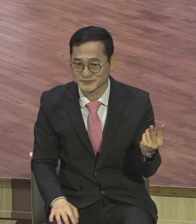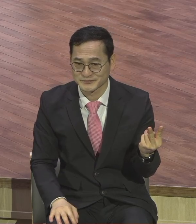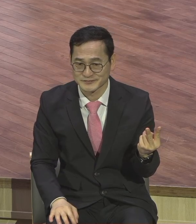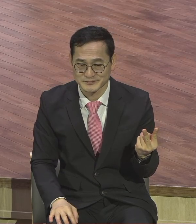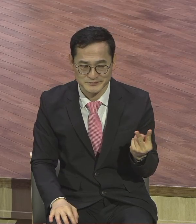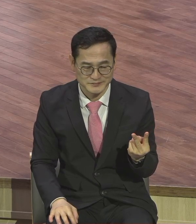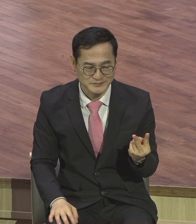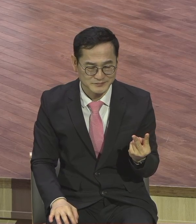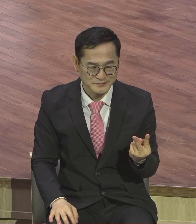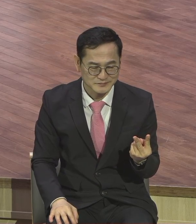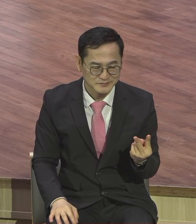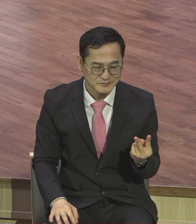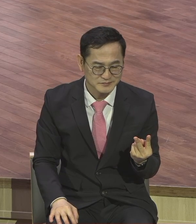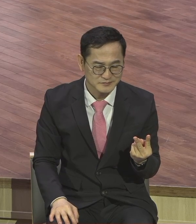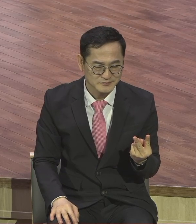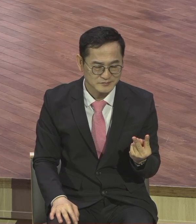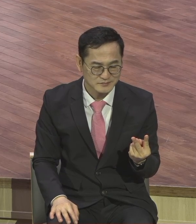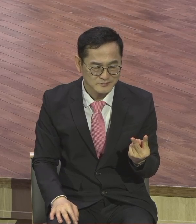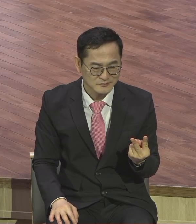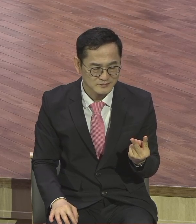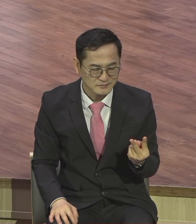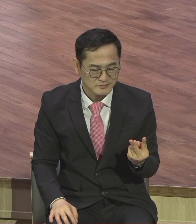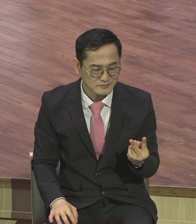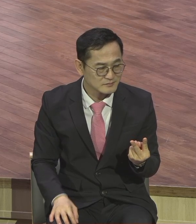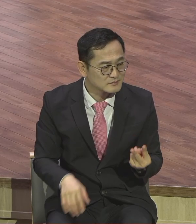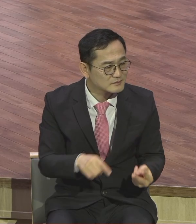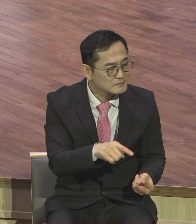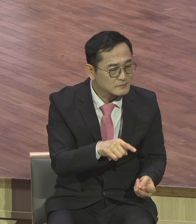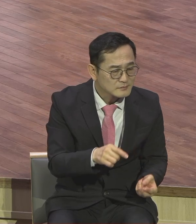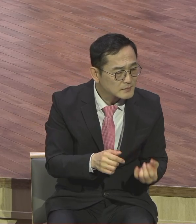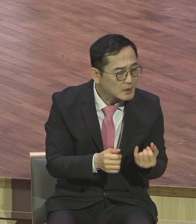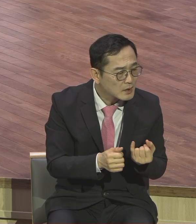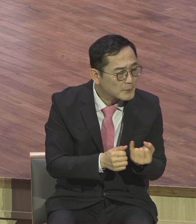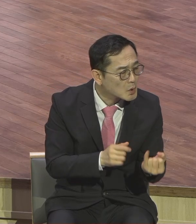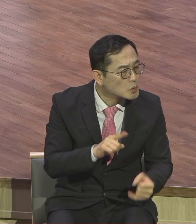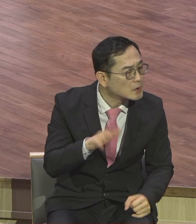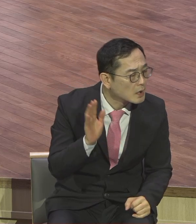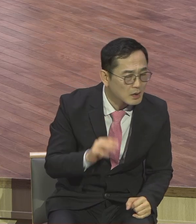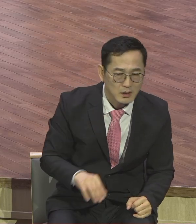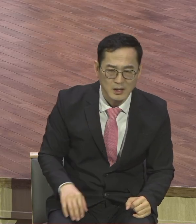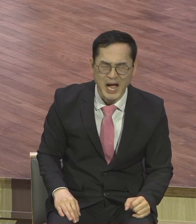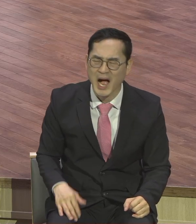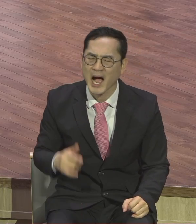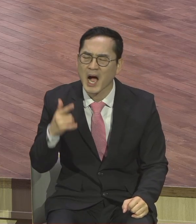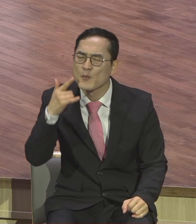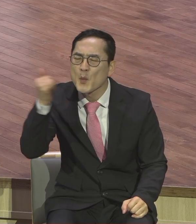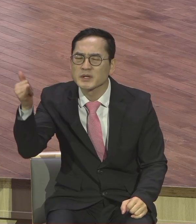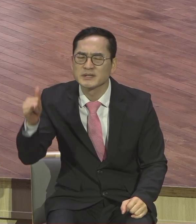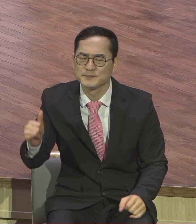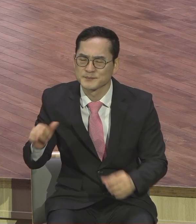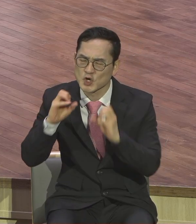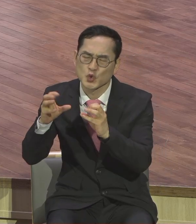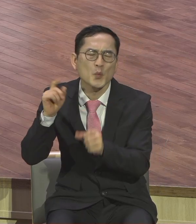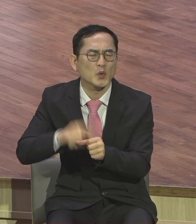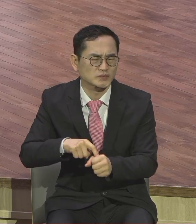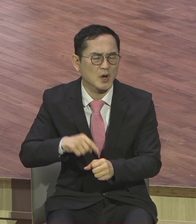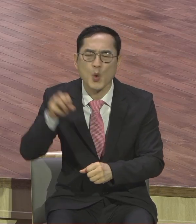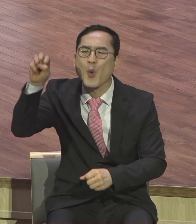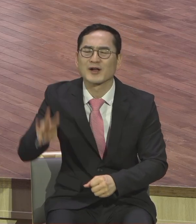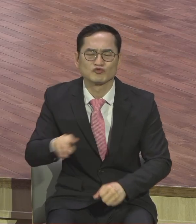지금 아버지 엄마 전도하러 광주 내려갔대요 광주 아버지 엄마가 광주에 사시는데 그